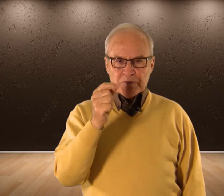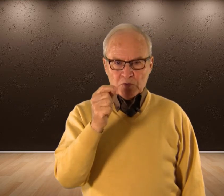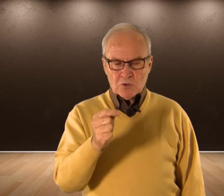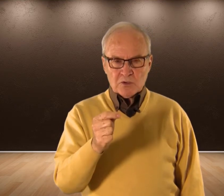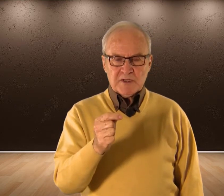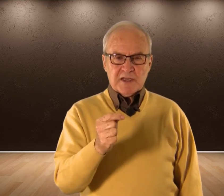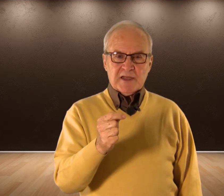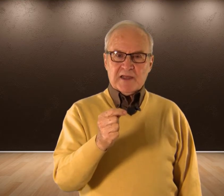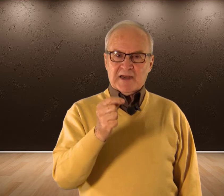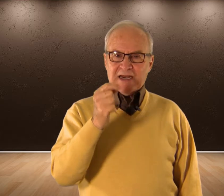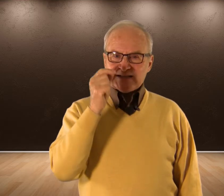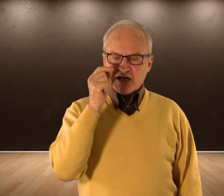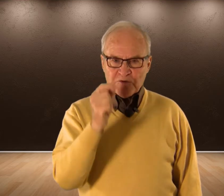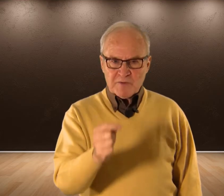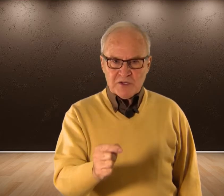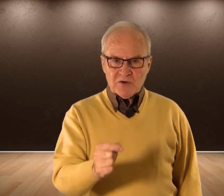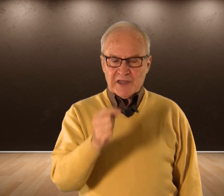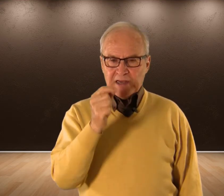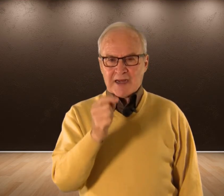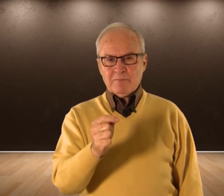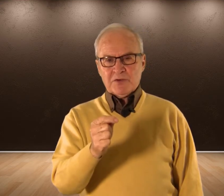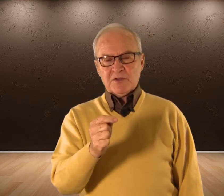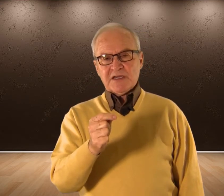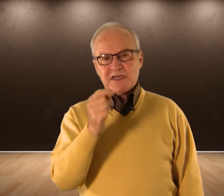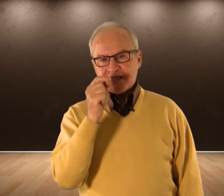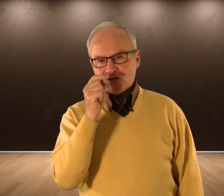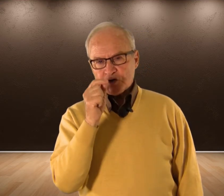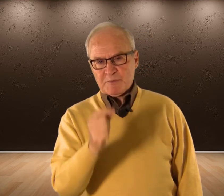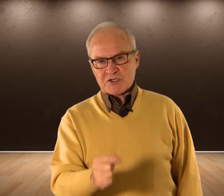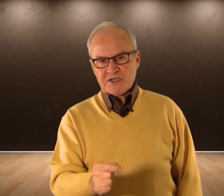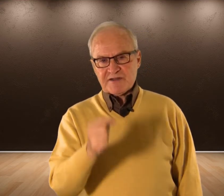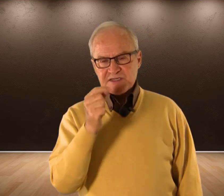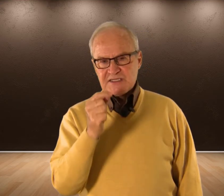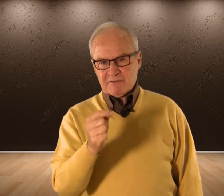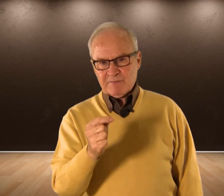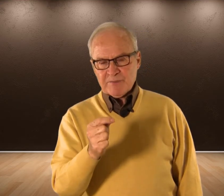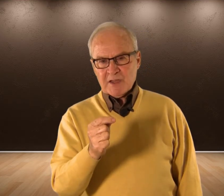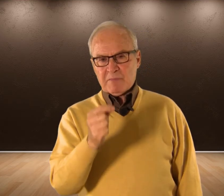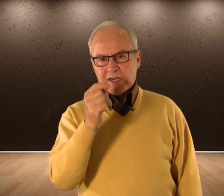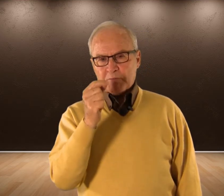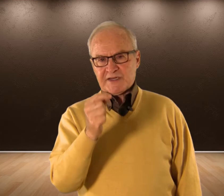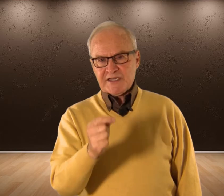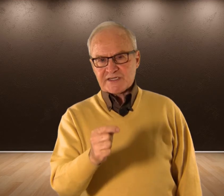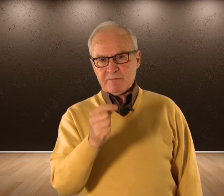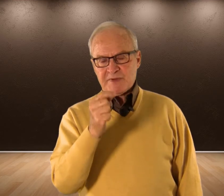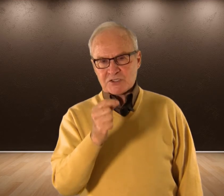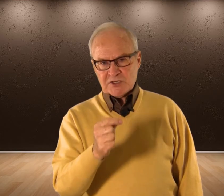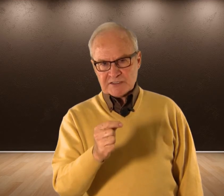produjo La transformación El cambio Que estas dos personas Necesitaban Para convertirse En personas